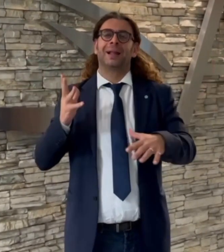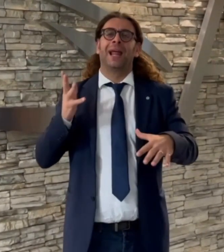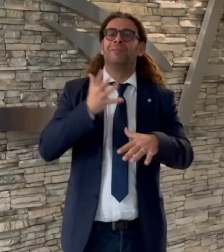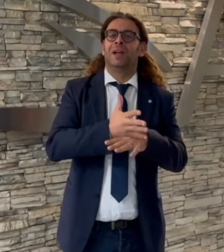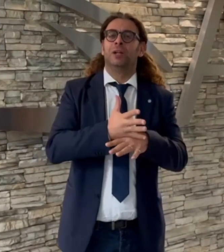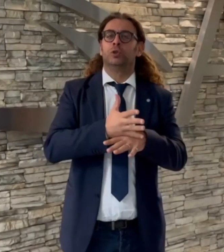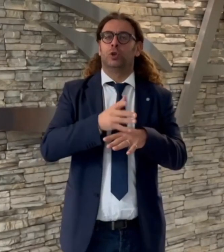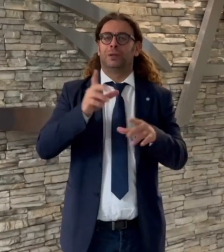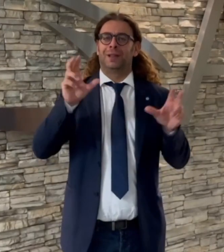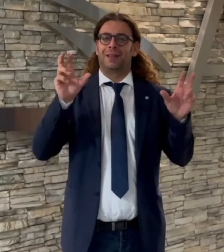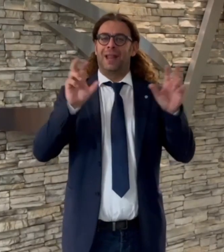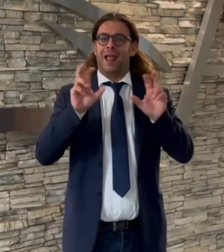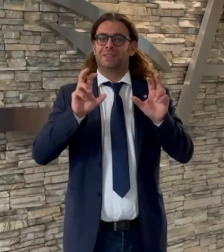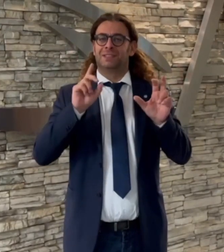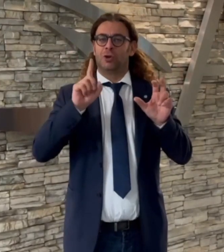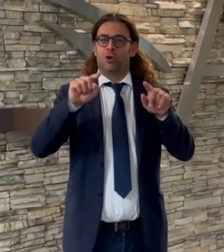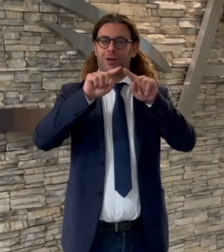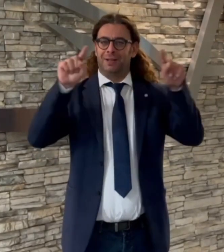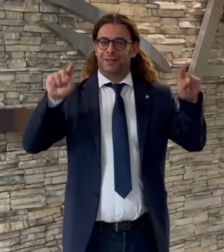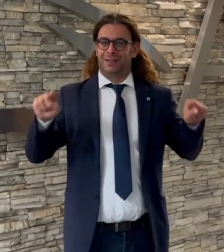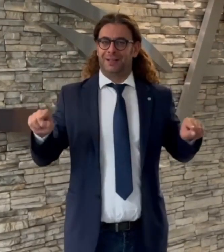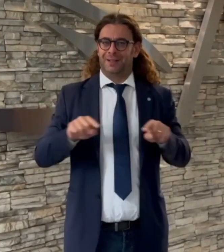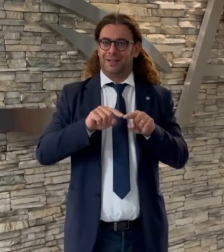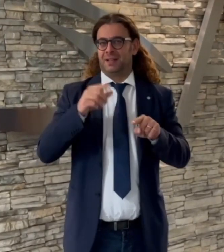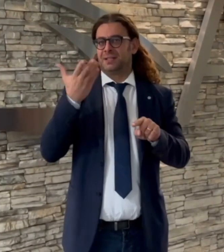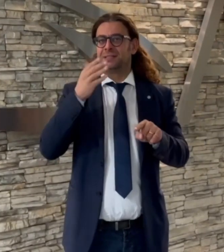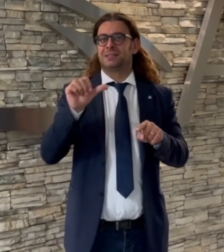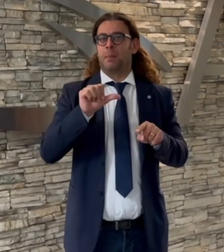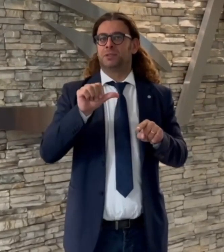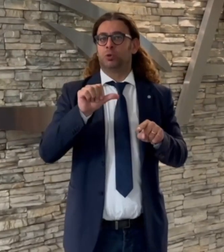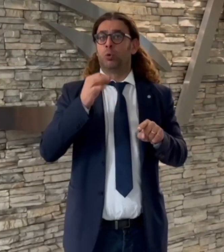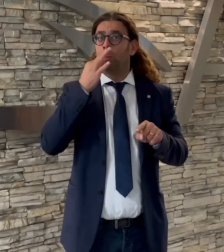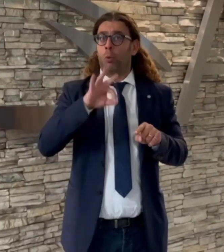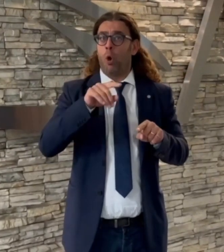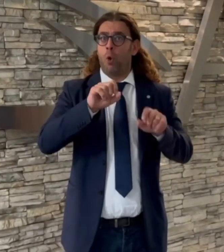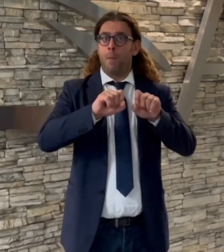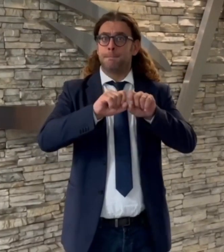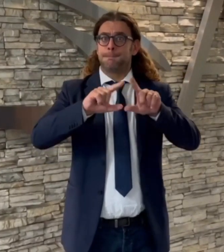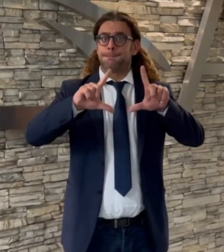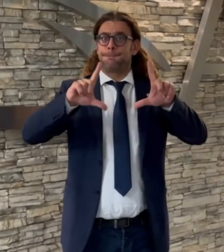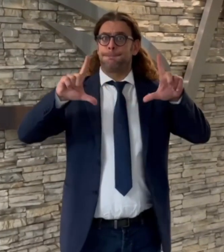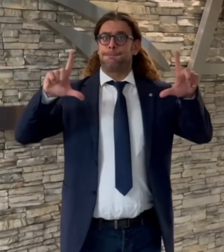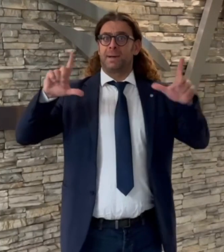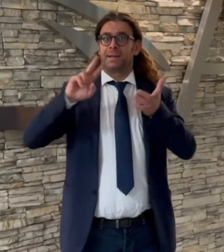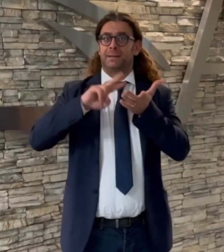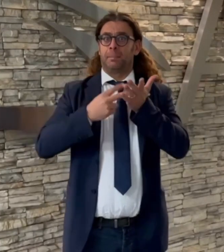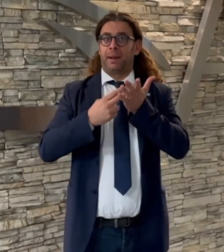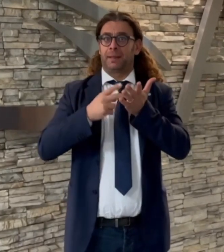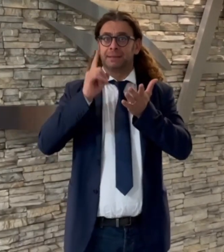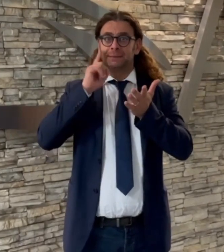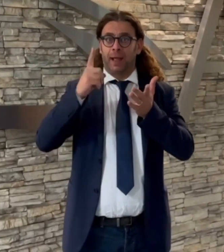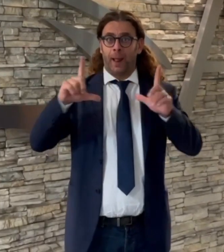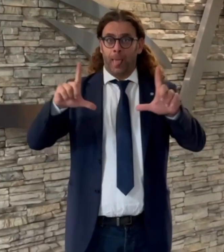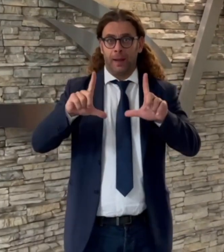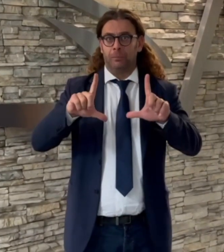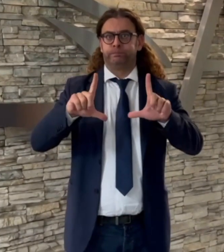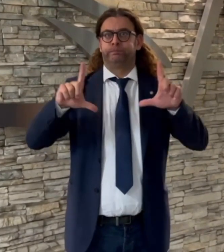default la possibilità di zoomare tale riquadro come già accade per le TV Samsung. Anche i sottotitoli devono avere l'impostazione di zoom-in.